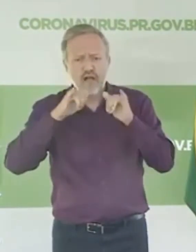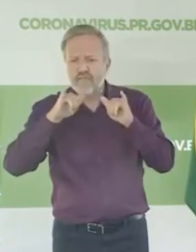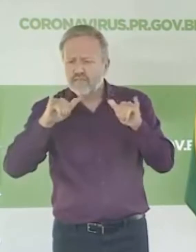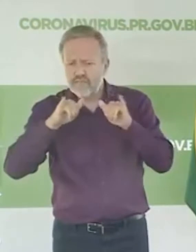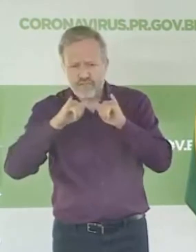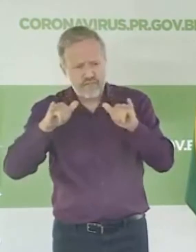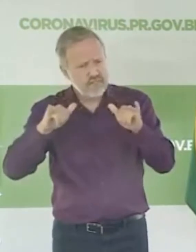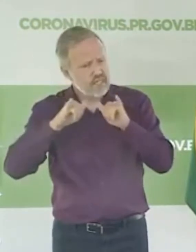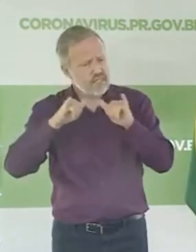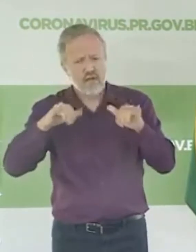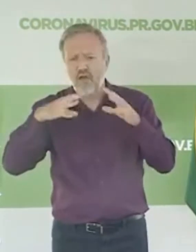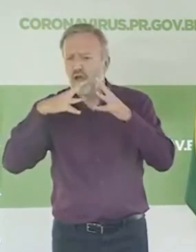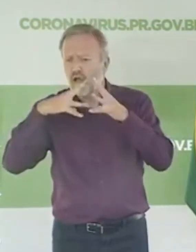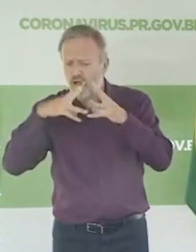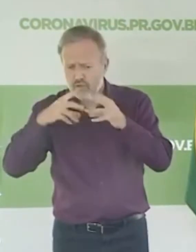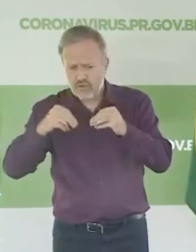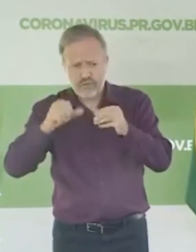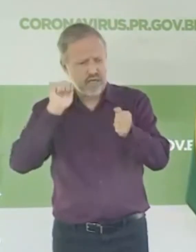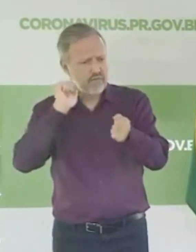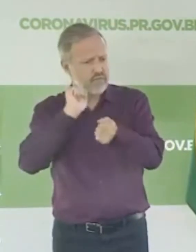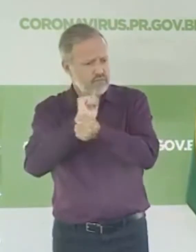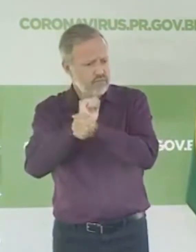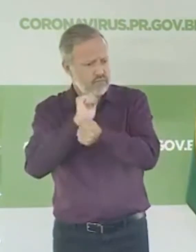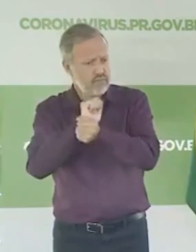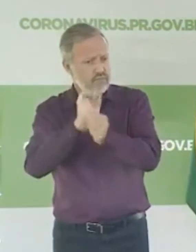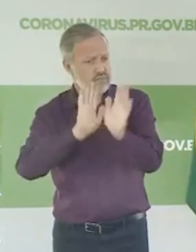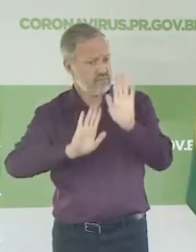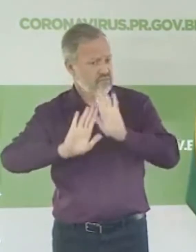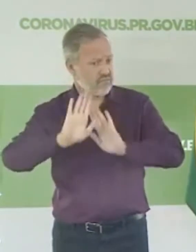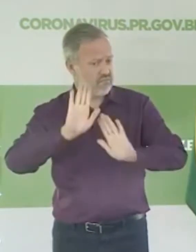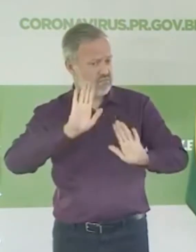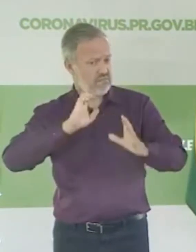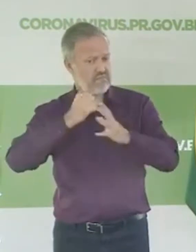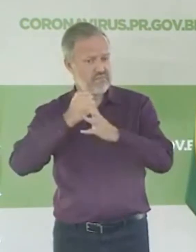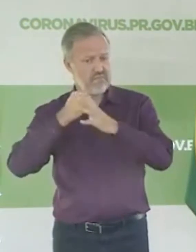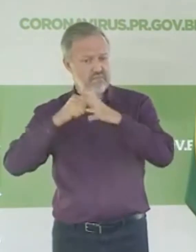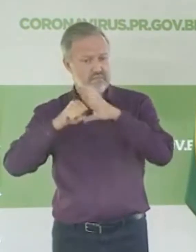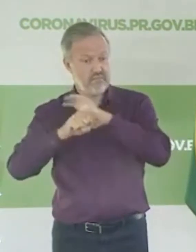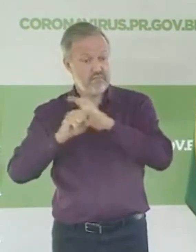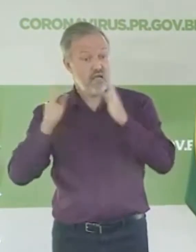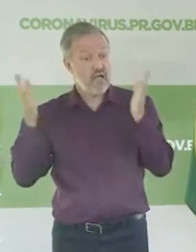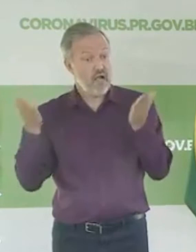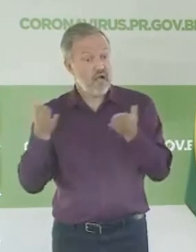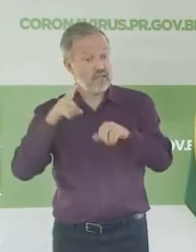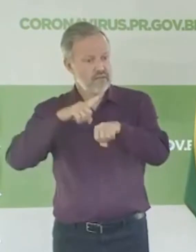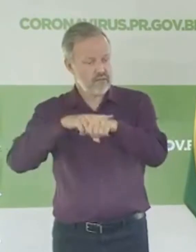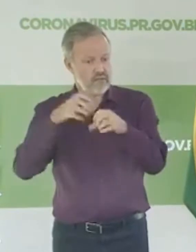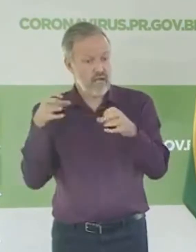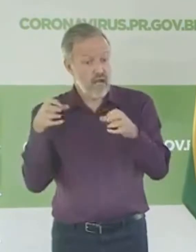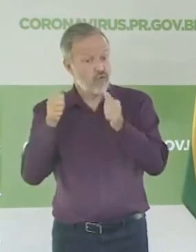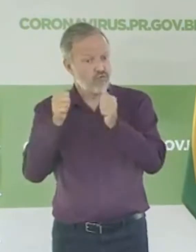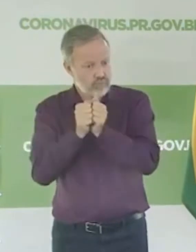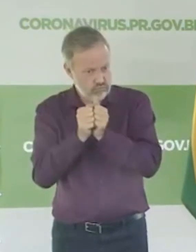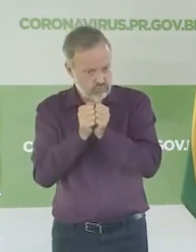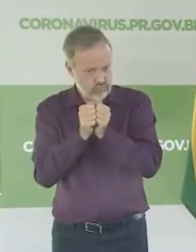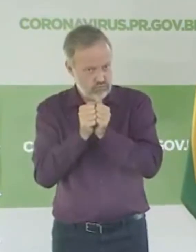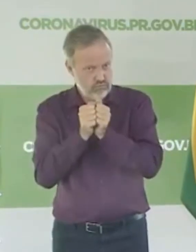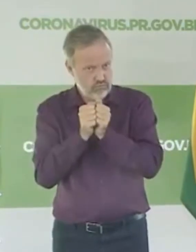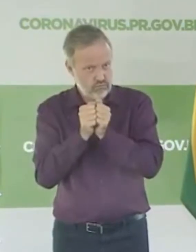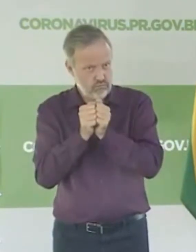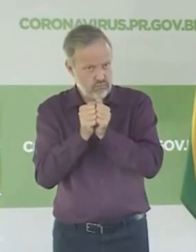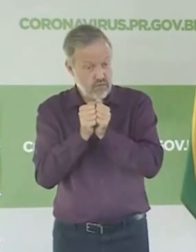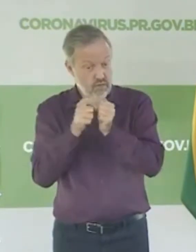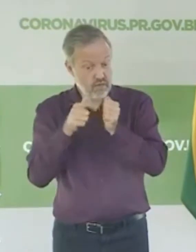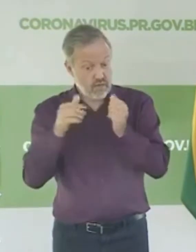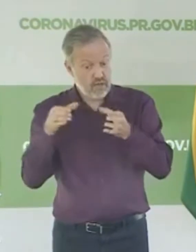passando toda essa informação de enfrentamento. O tempo agora é de nos unirmos. A crise, governador, é uma oportunidade de